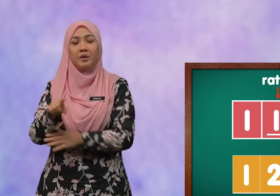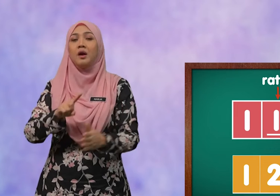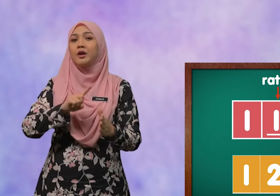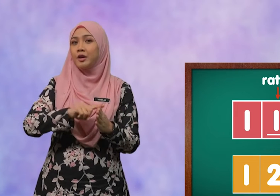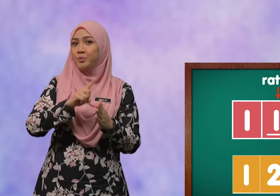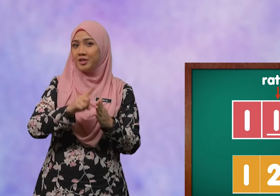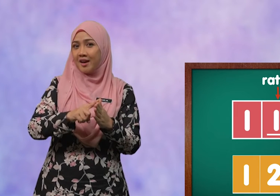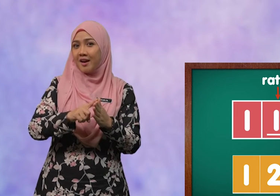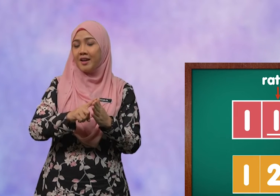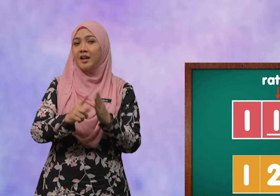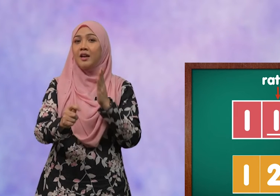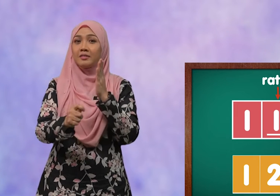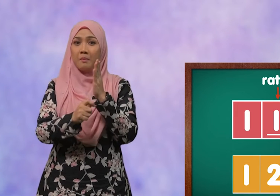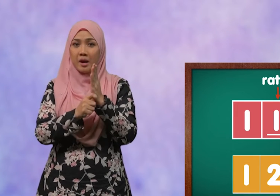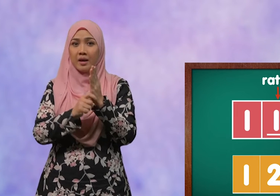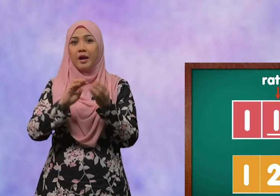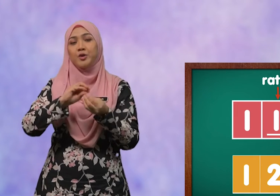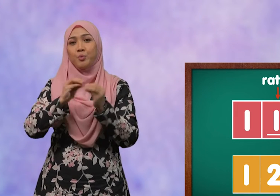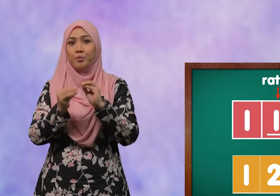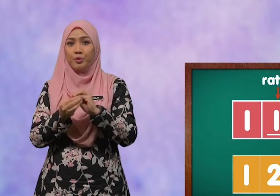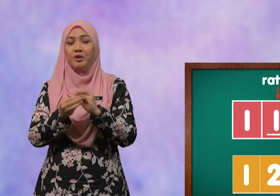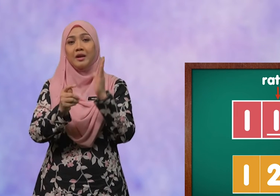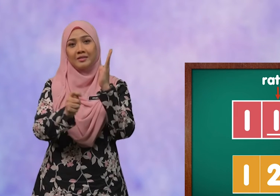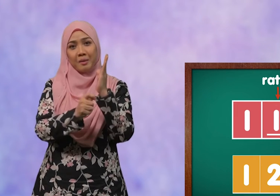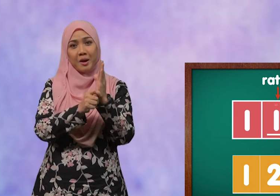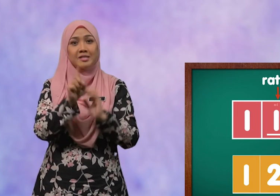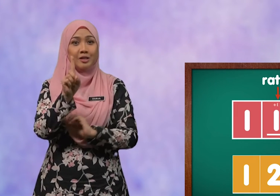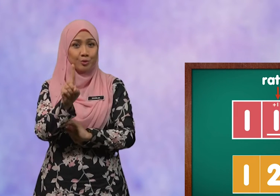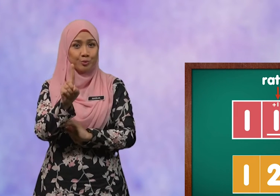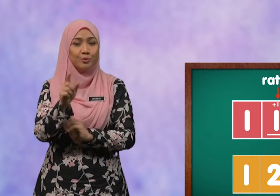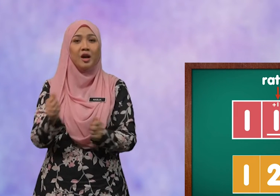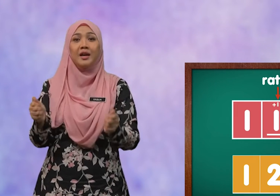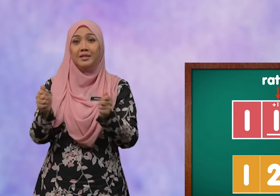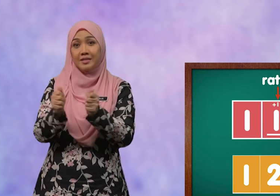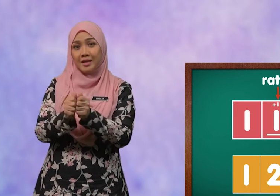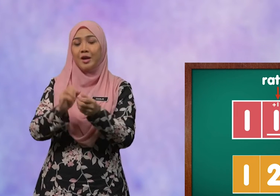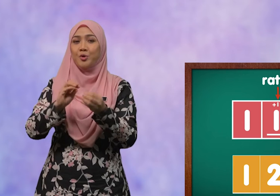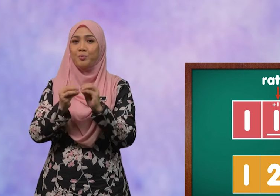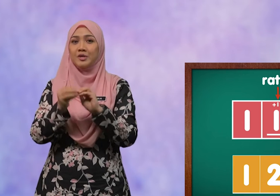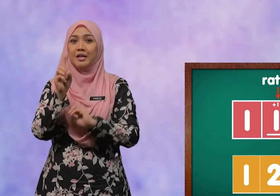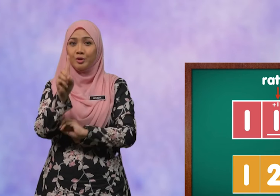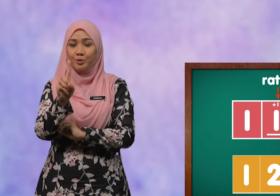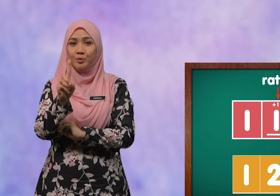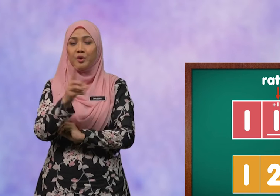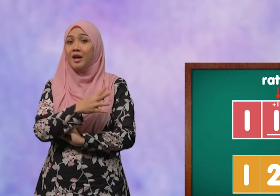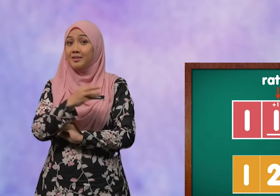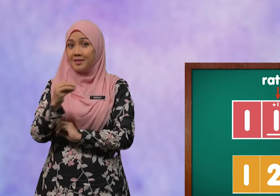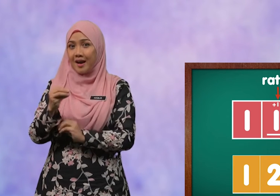Kemudian, tambahkan nombor tambah satu dengan nombor satu. Dan,